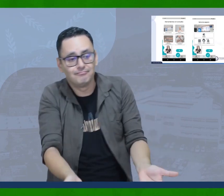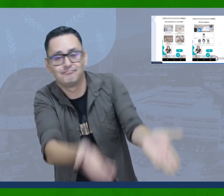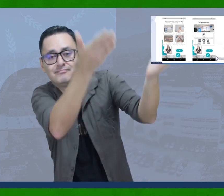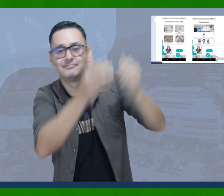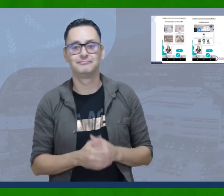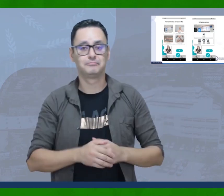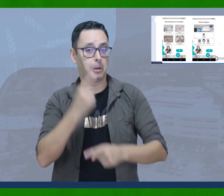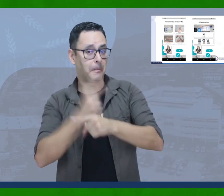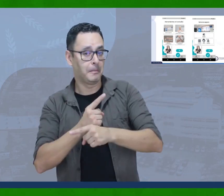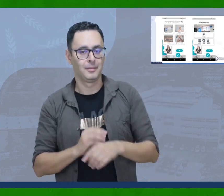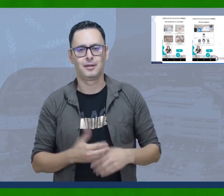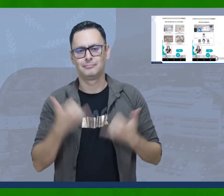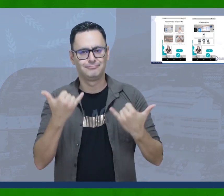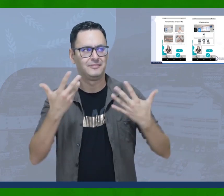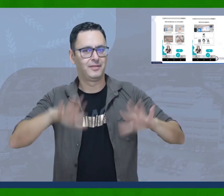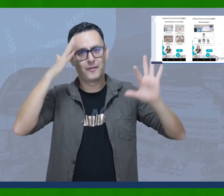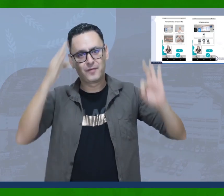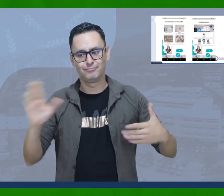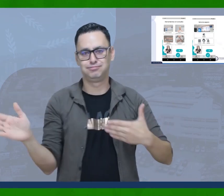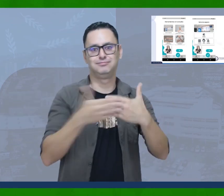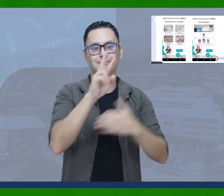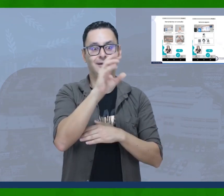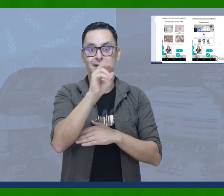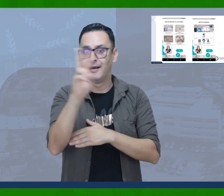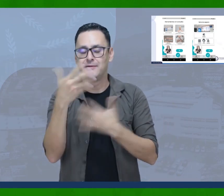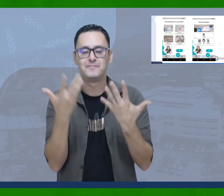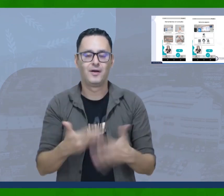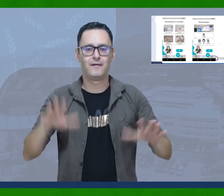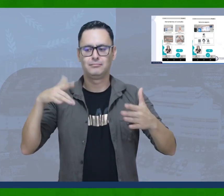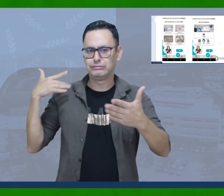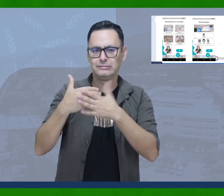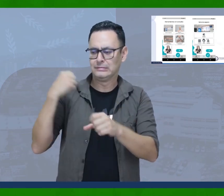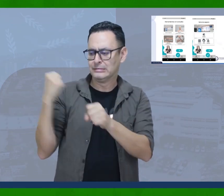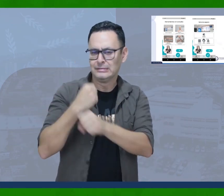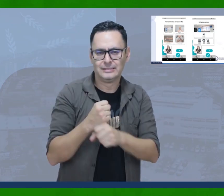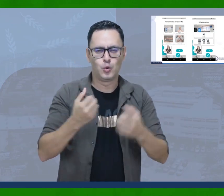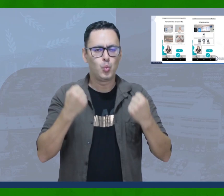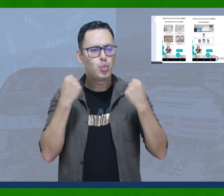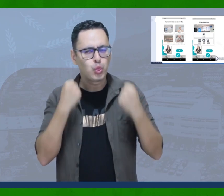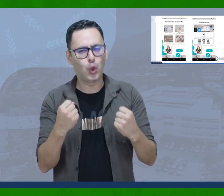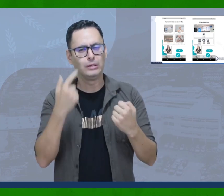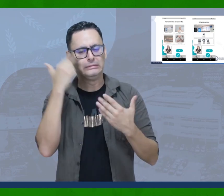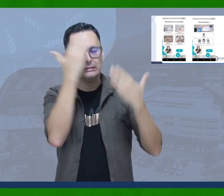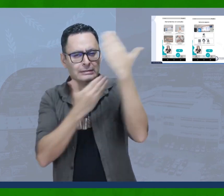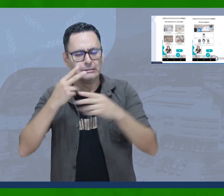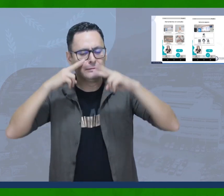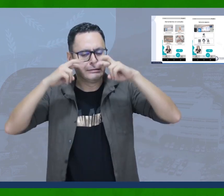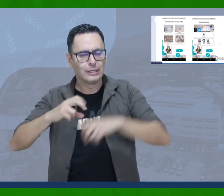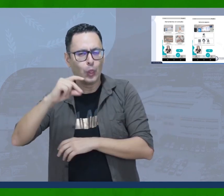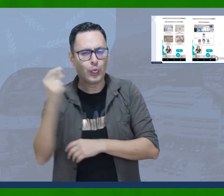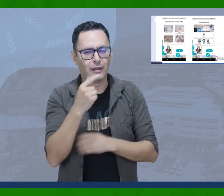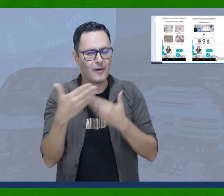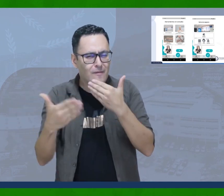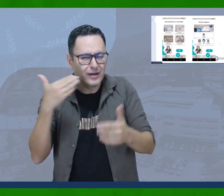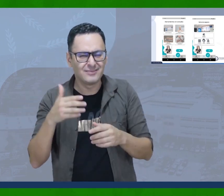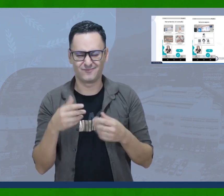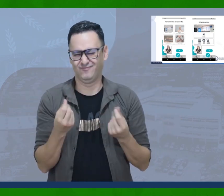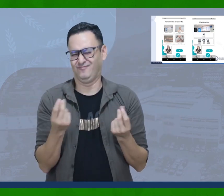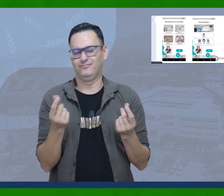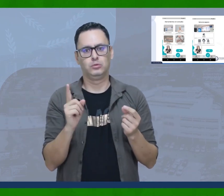Ya después de bastante trabajo, pudimos dar fin este año al proyecto, el cual fue un duro trabajo. En cuanto a investigación, documentación, análisis, en realidad no fue fácil.